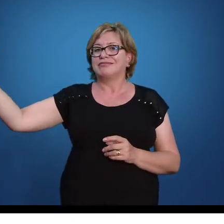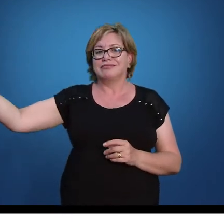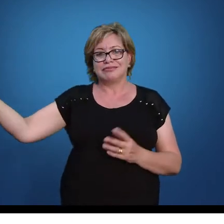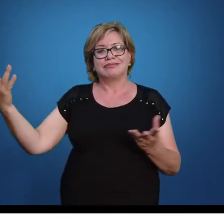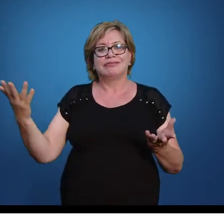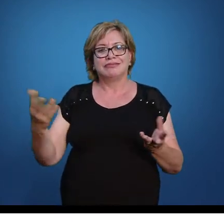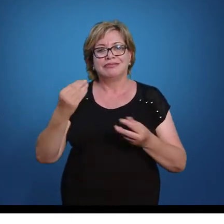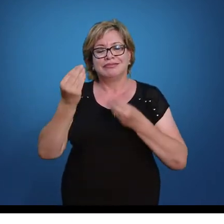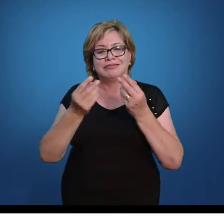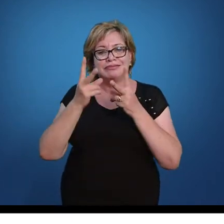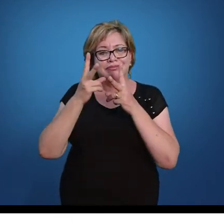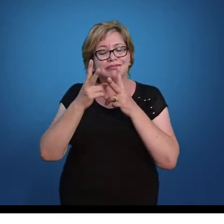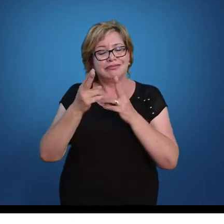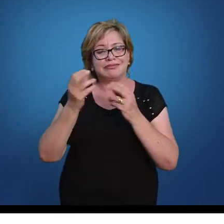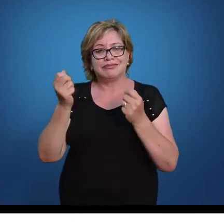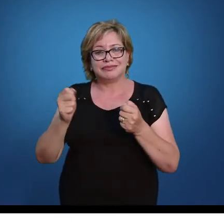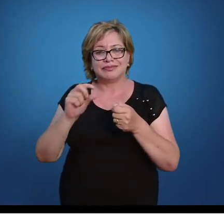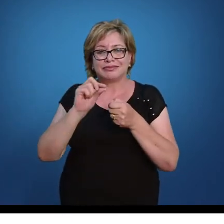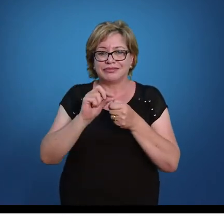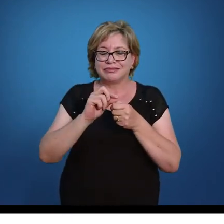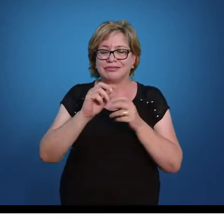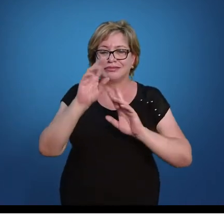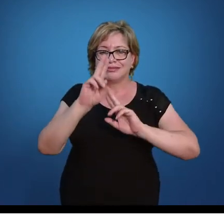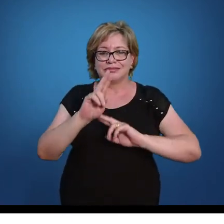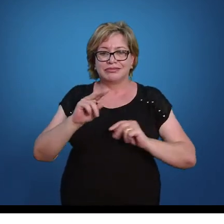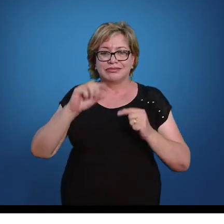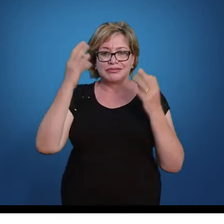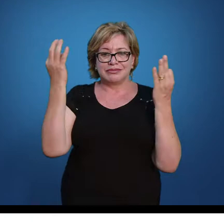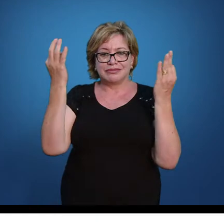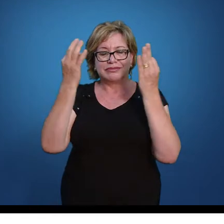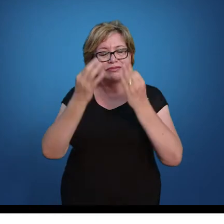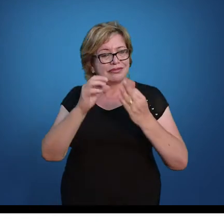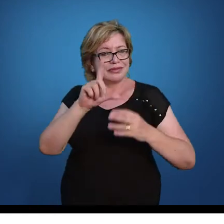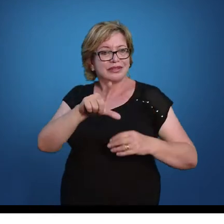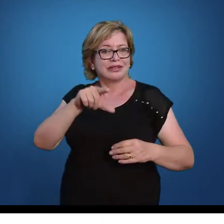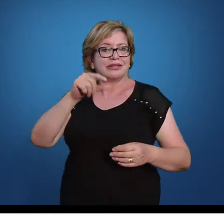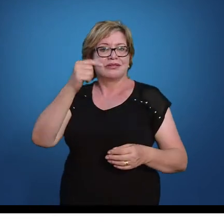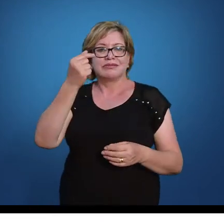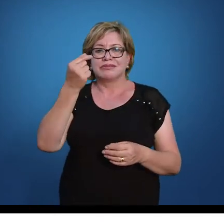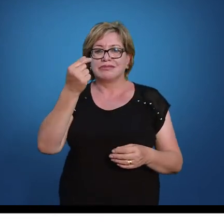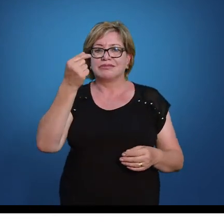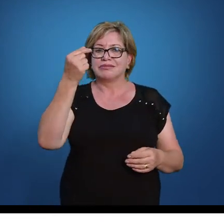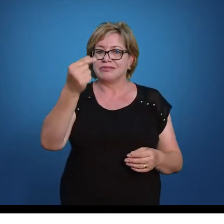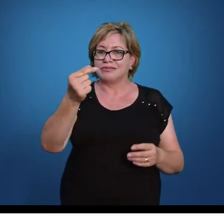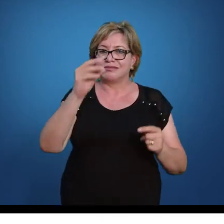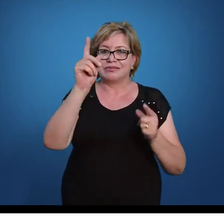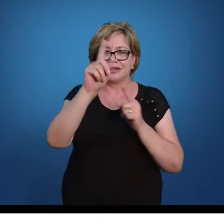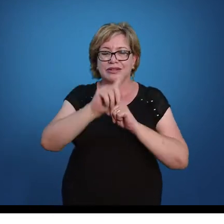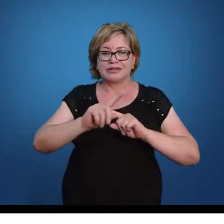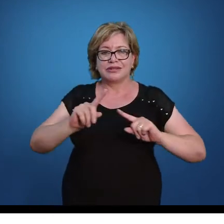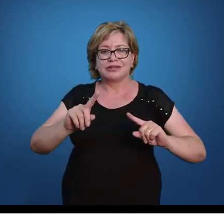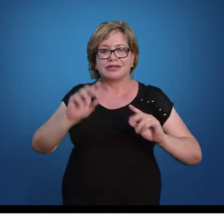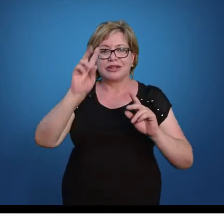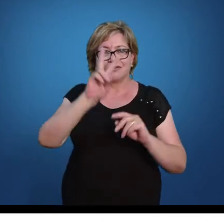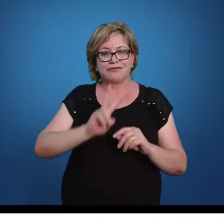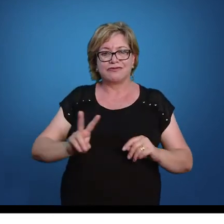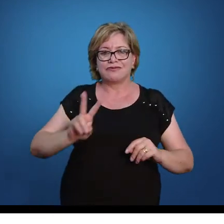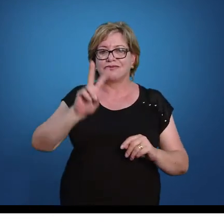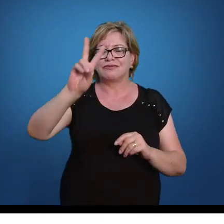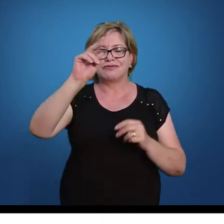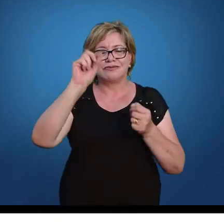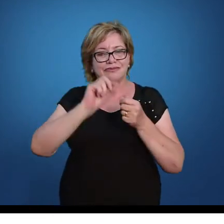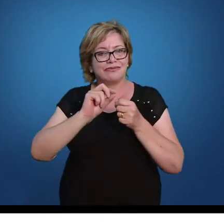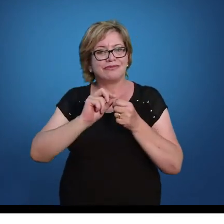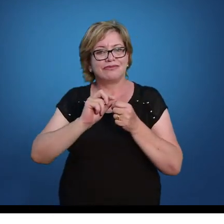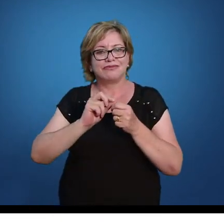também a colocar o menos 7. Obviamente, que a escolha do menos 7 não é aleatória, ela é o valor que vai tornar